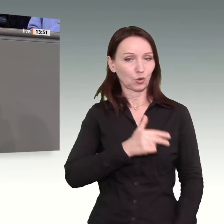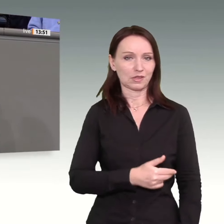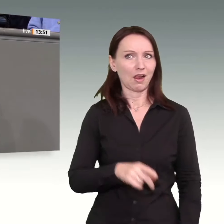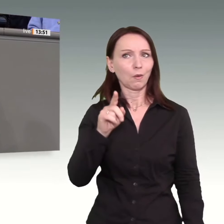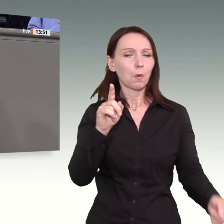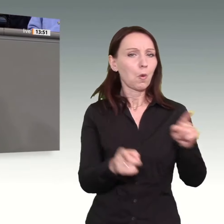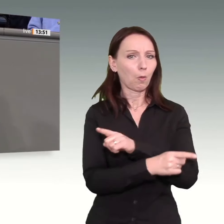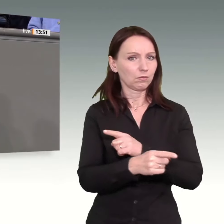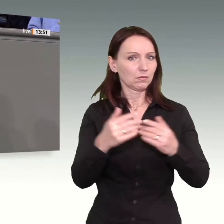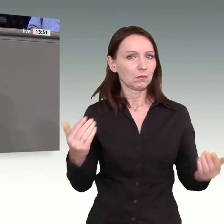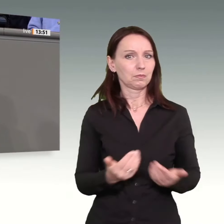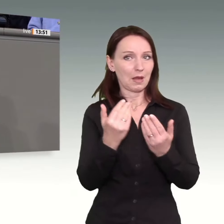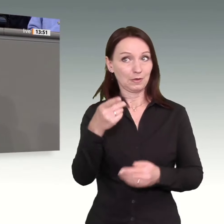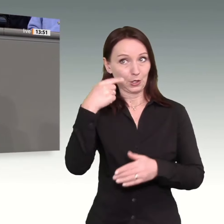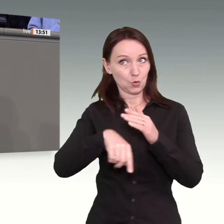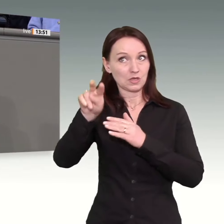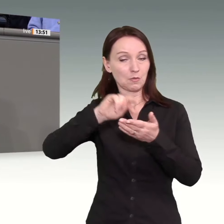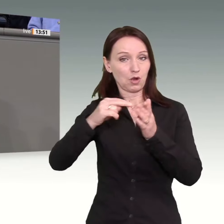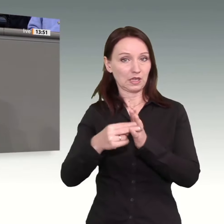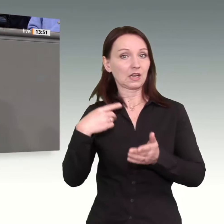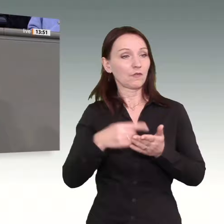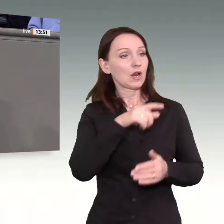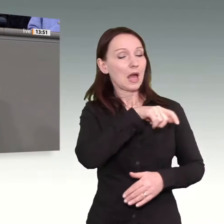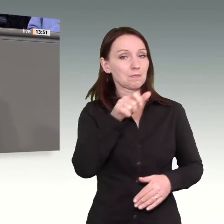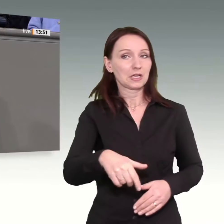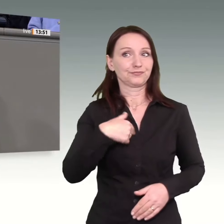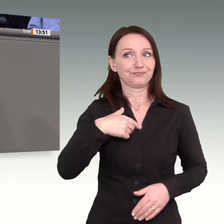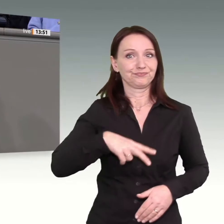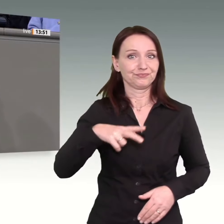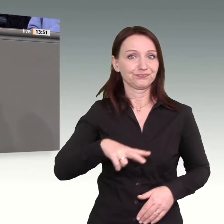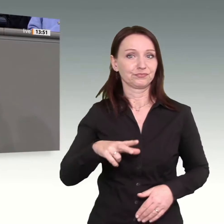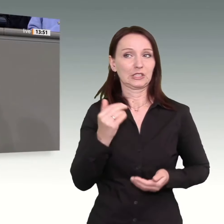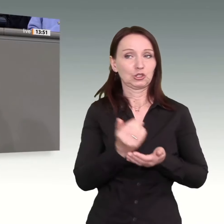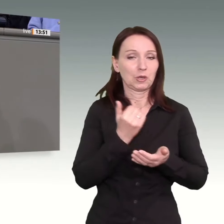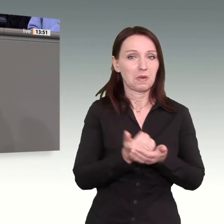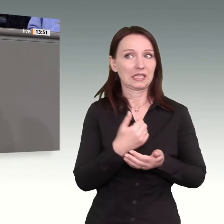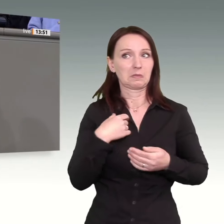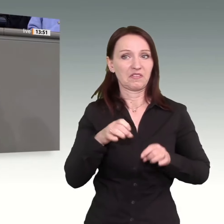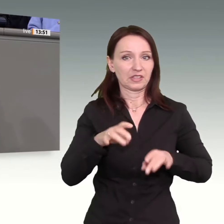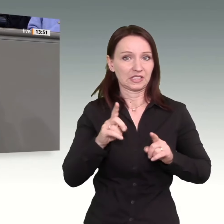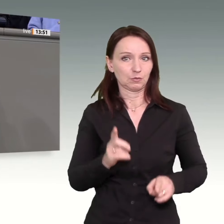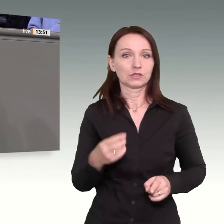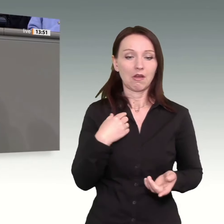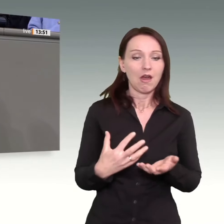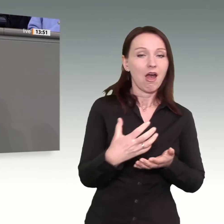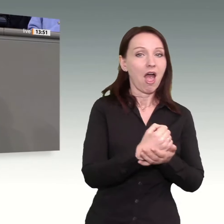Sie fordert Menschen zur Sparsamkeit und Verzicht auf, die mit ihrem Einkommen gar nicht die Wahl haben, ob sie noch klimafreundlicher leben